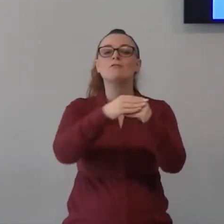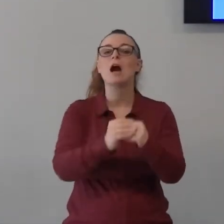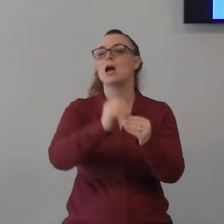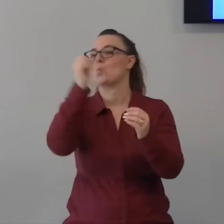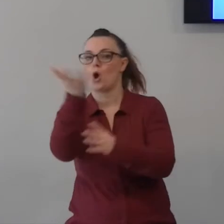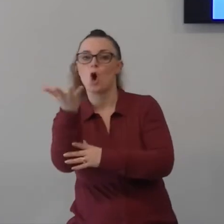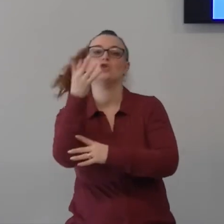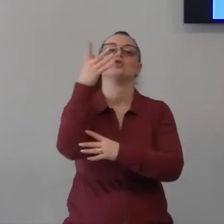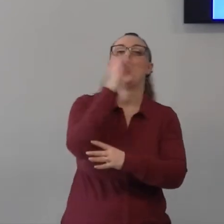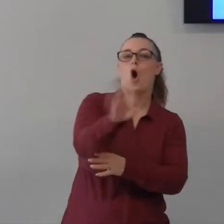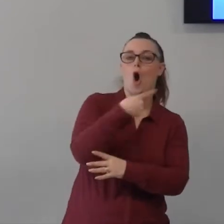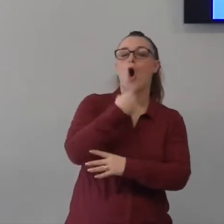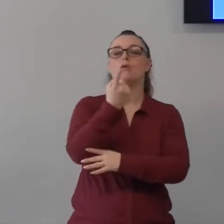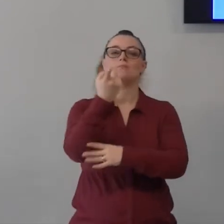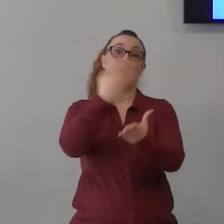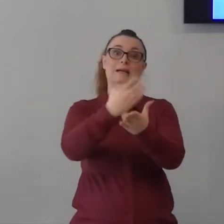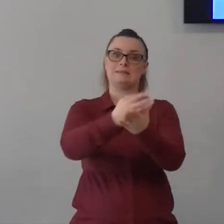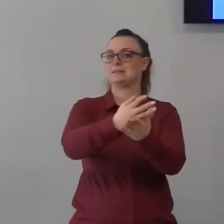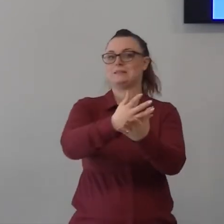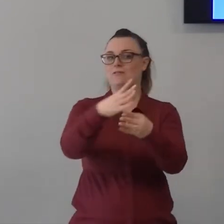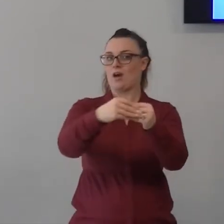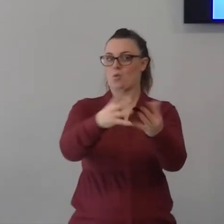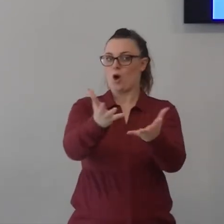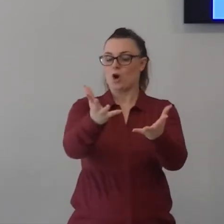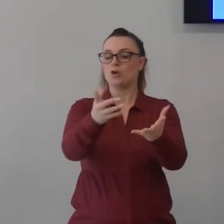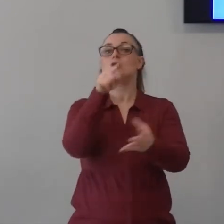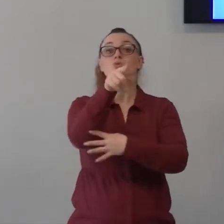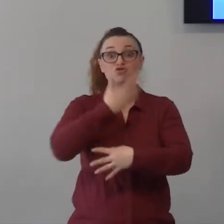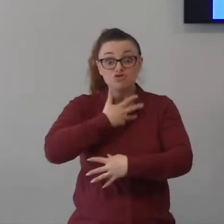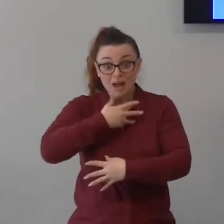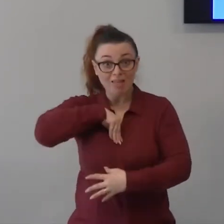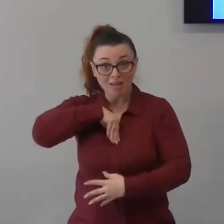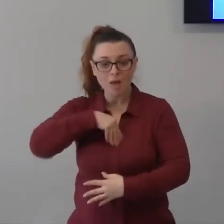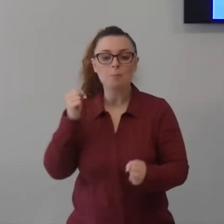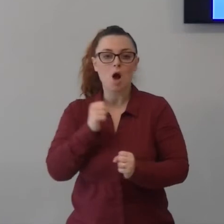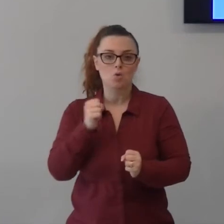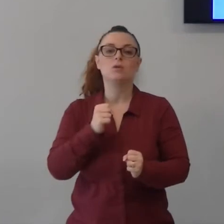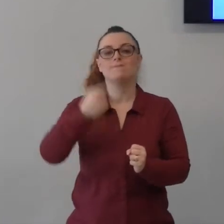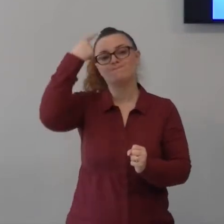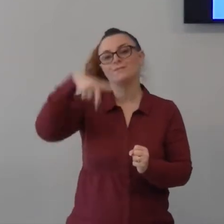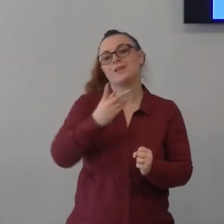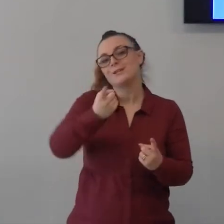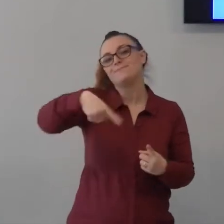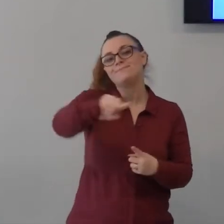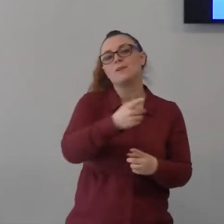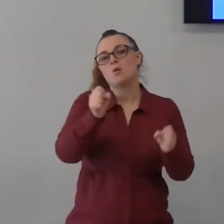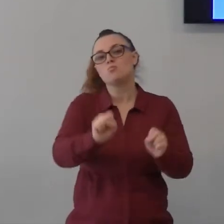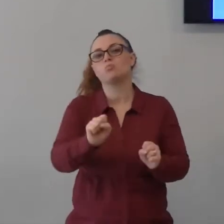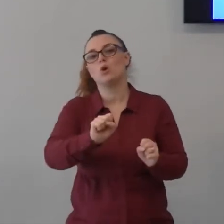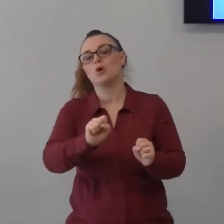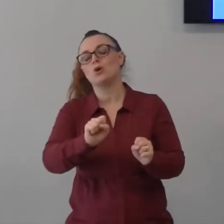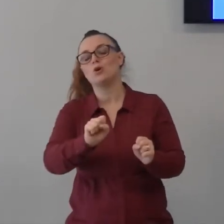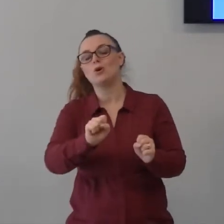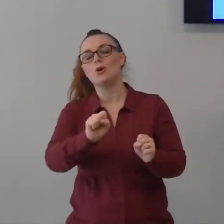qualche cosa e tu hai paura sappi che sei buona compagnia almeno questo sappi che sei buona compagnia